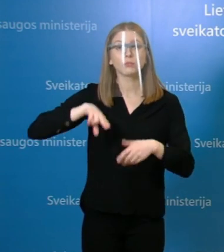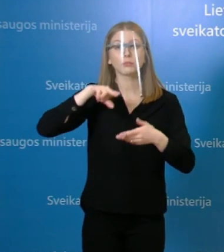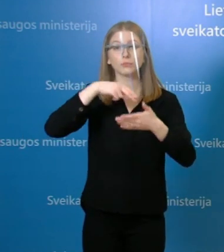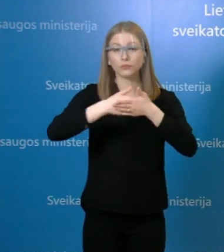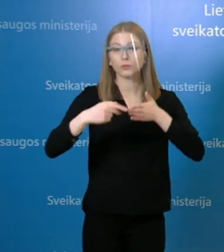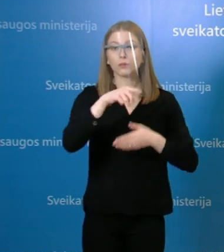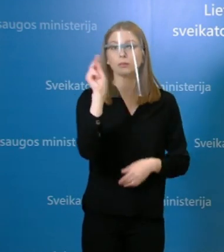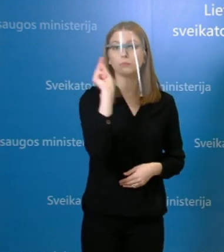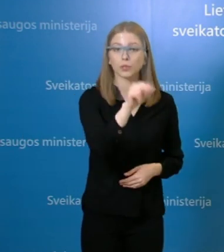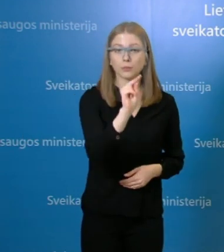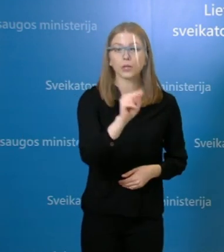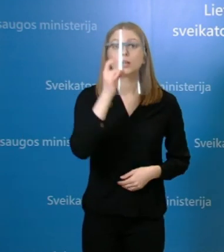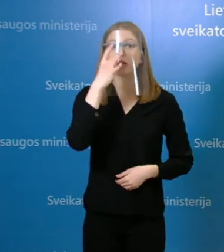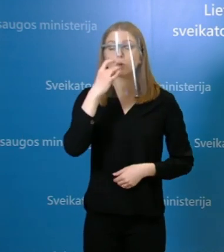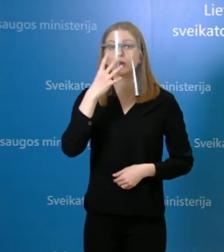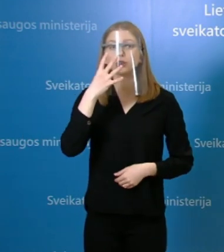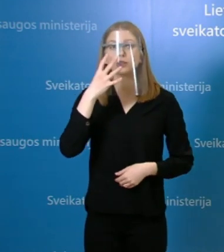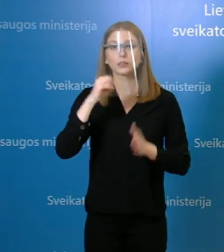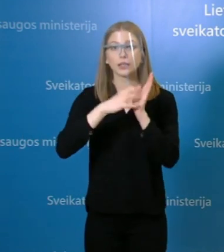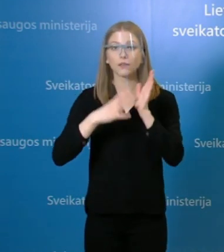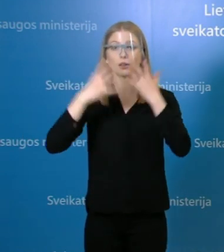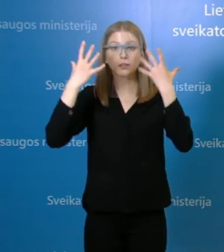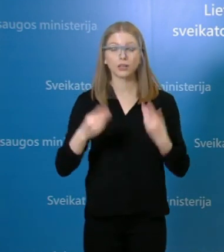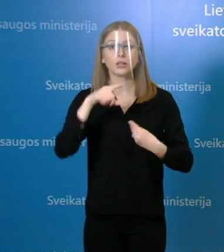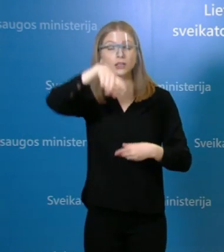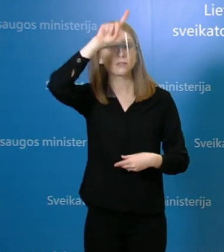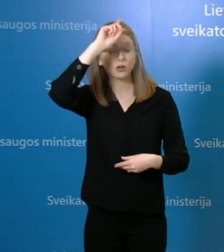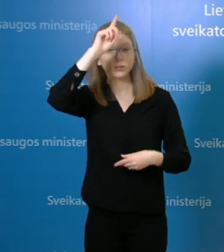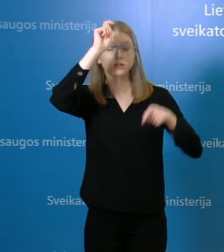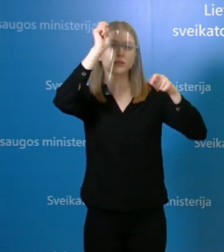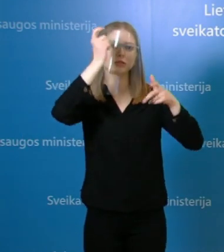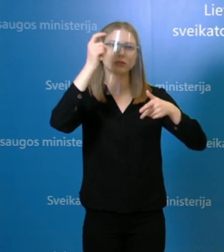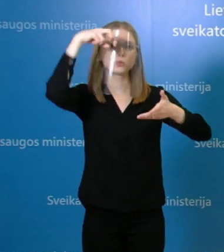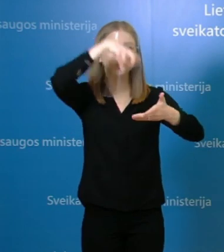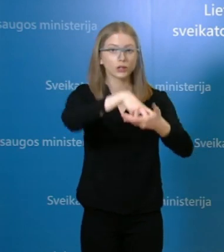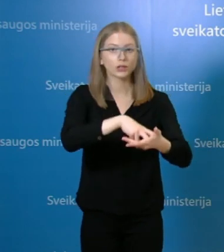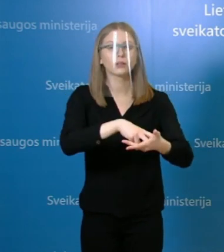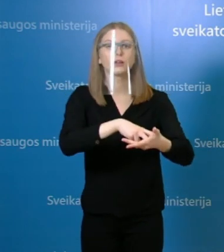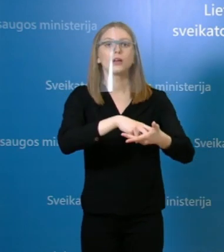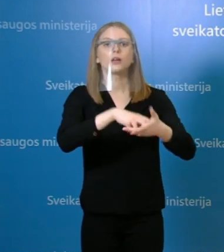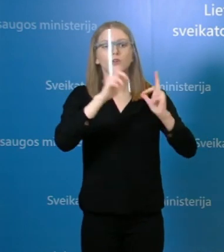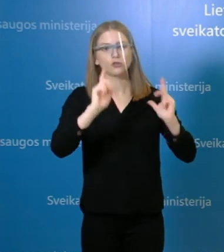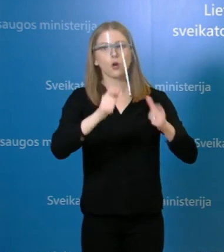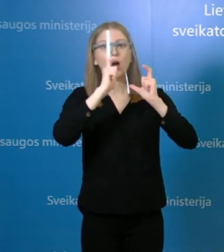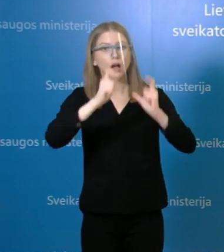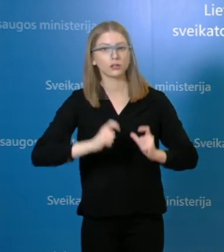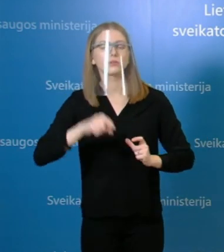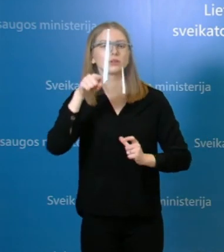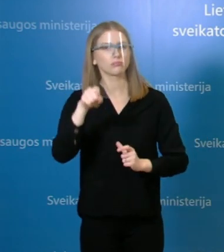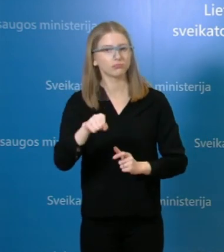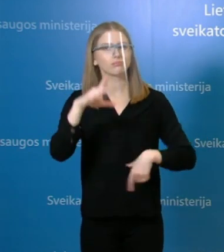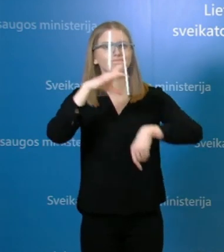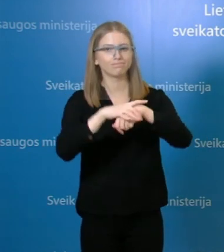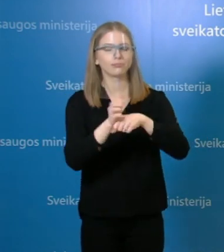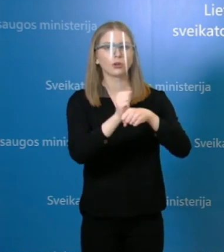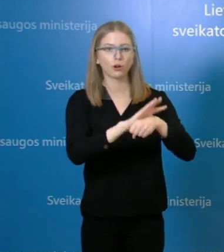asmuo buvo užregistruotas Vokietijoje COVID-19 tyrimo atlikimui ir buvo gautas teigiamas atsakymas, iškart ne